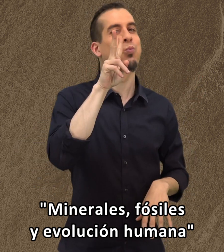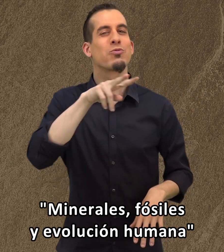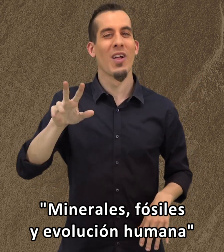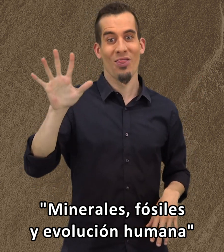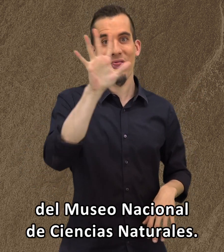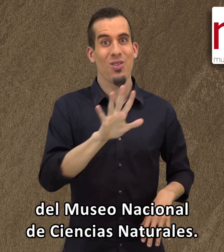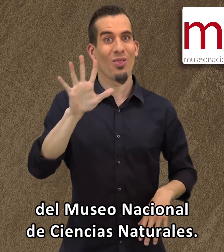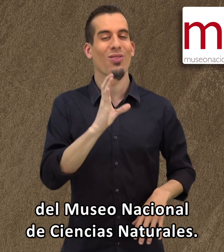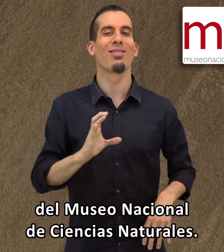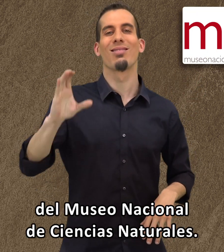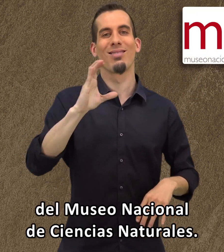de Ciencias Naturales.